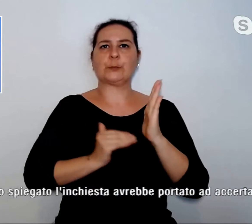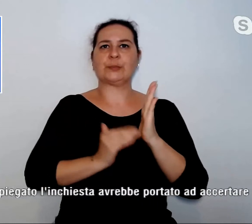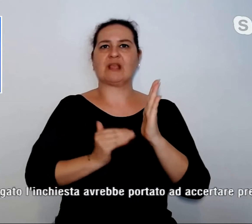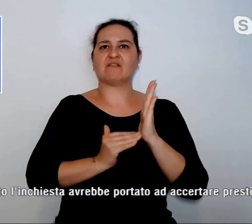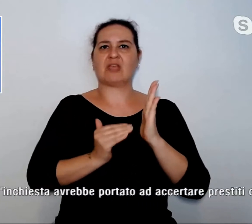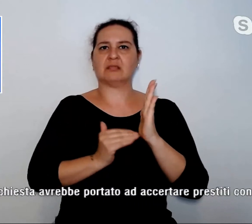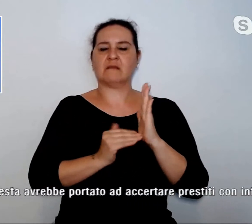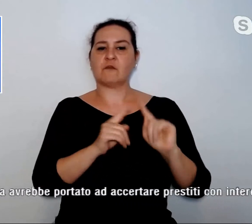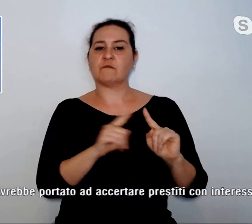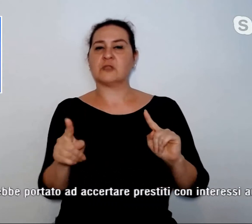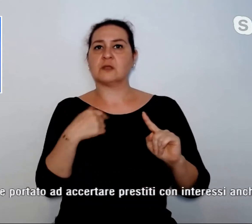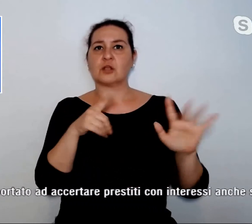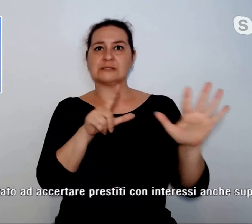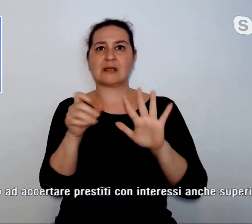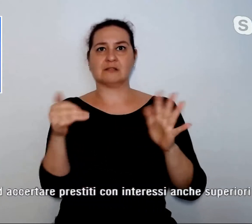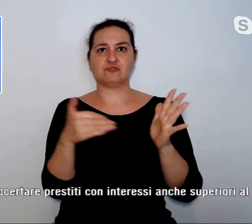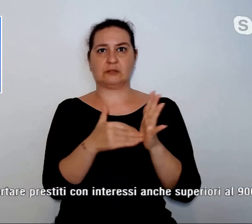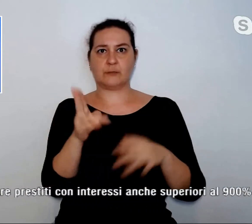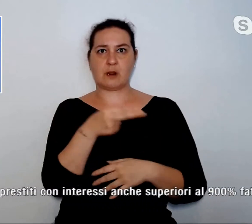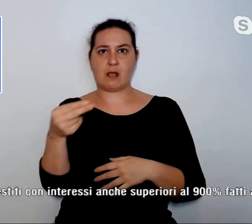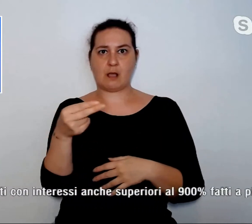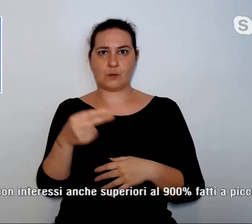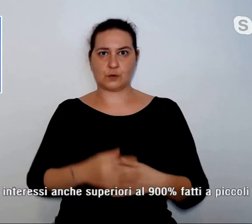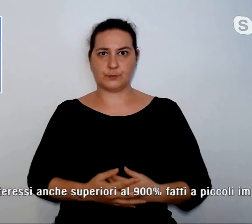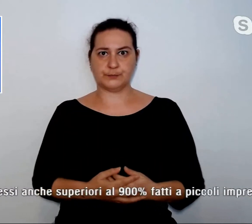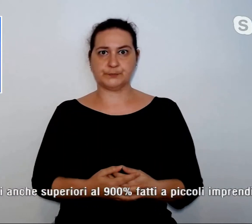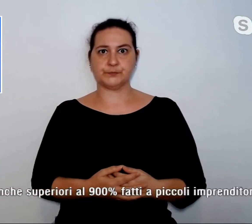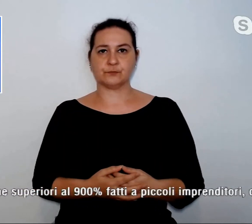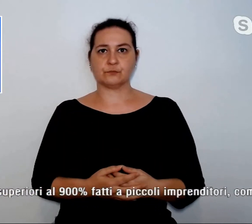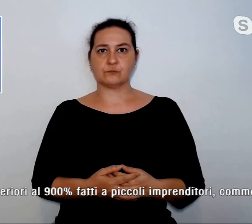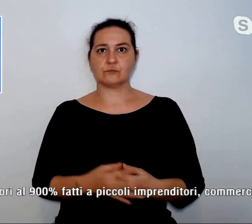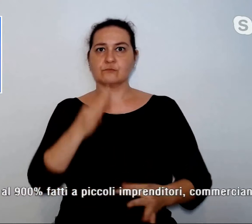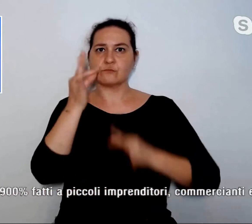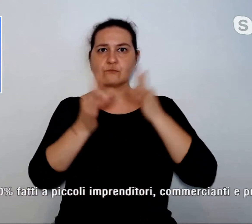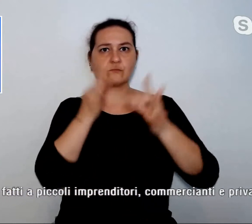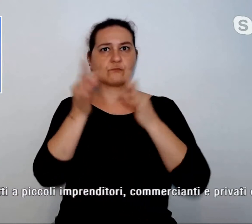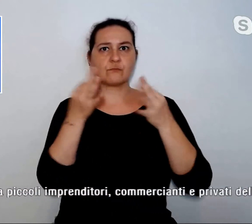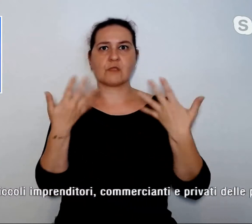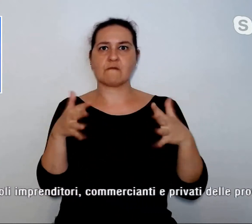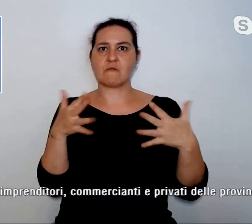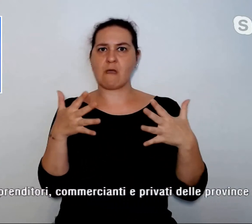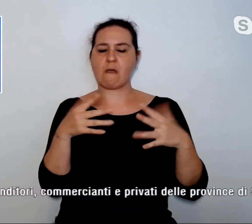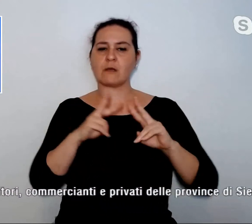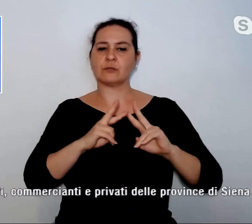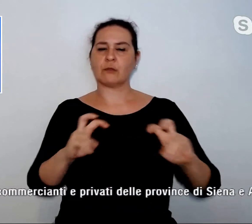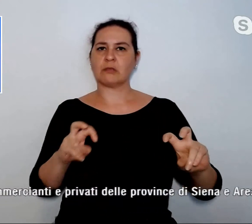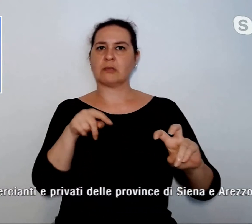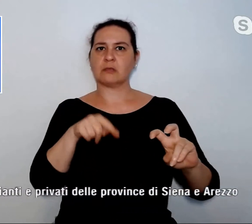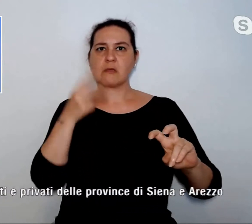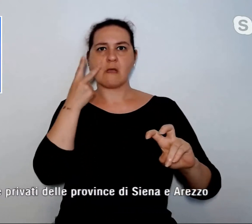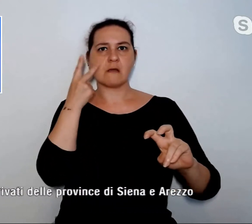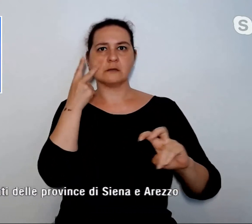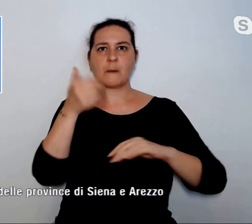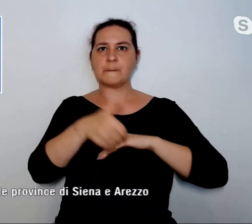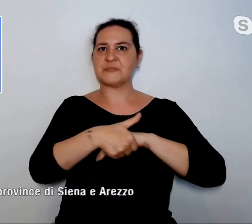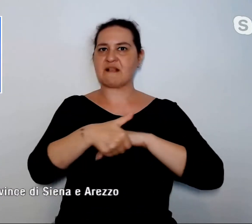mila euro. Secondo quanto spiegato, l'inchiesta avrebbe portato ad accertare prestiti con